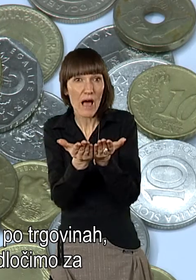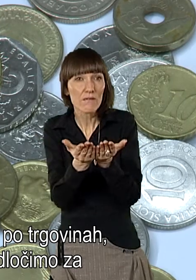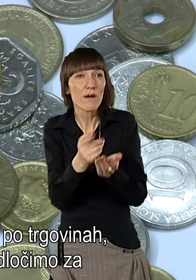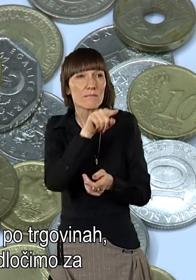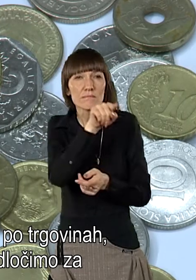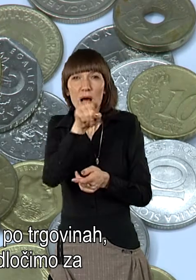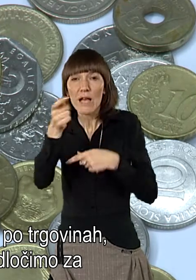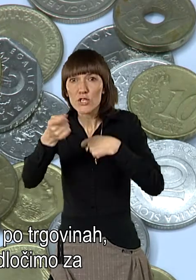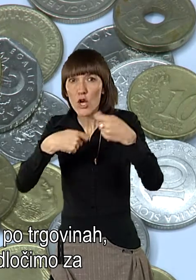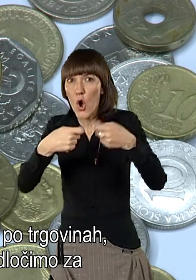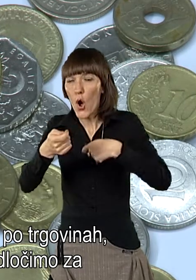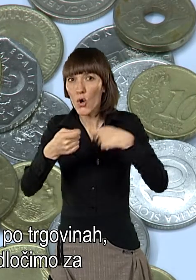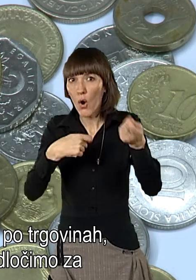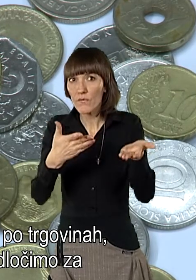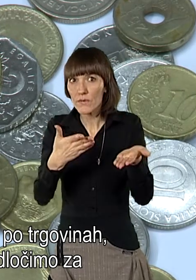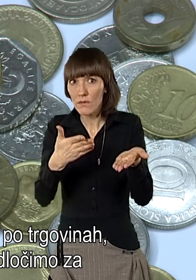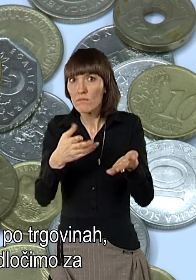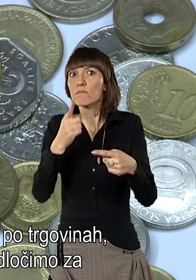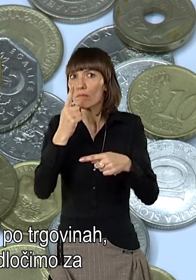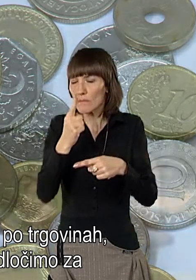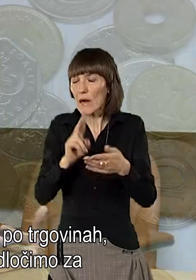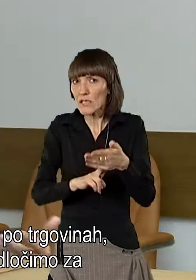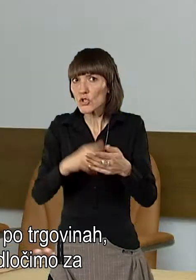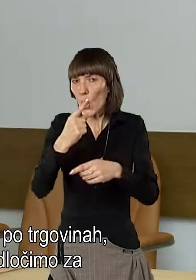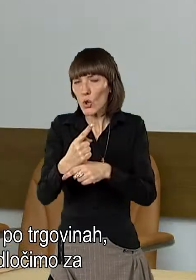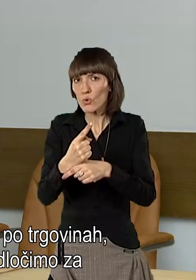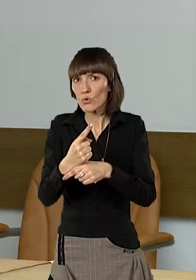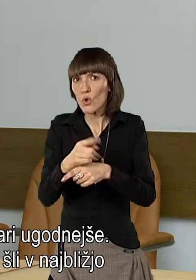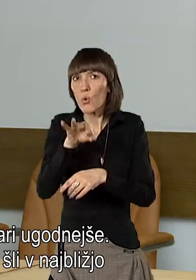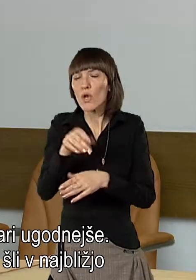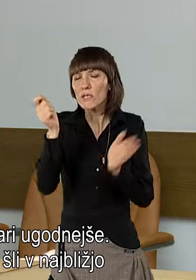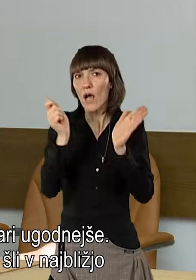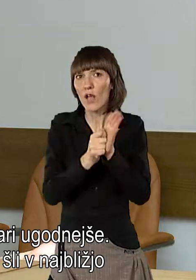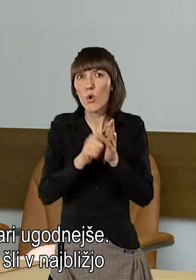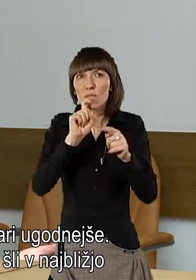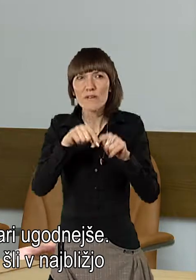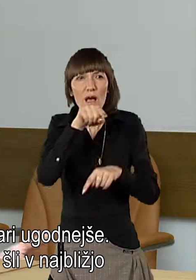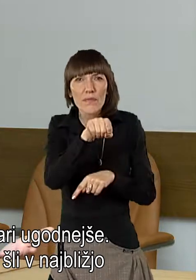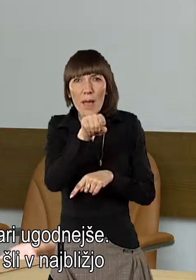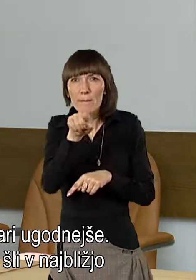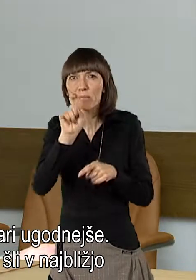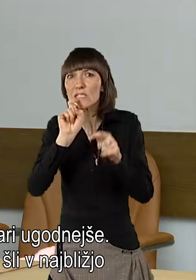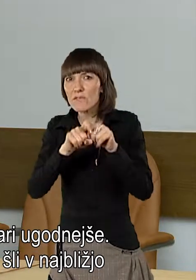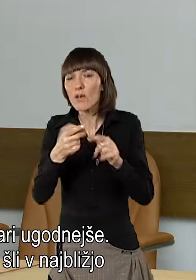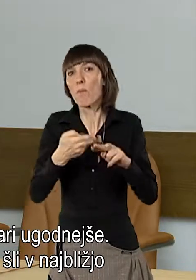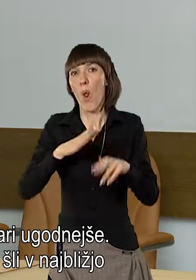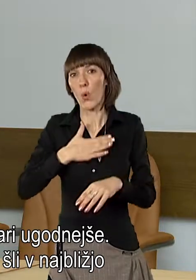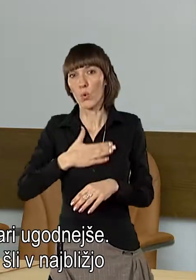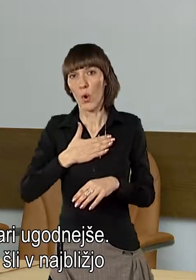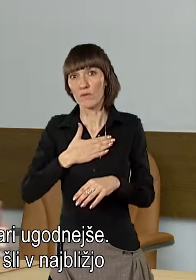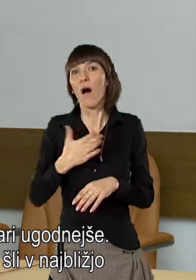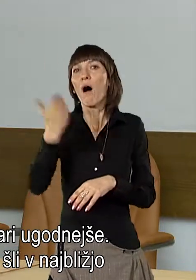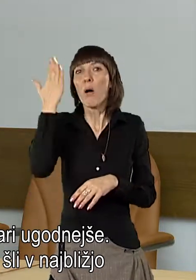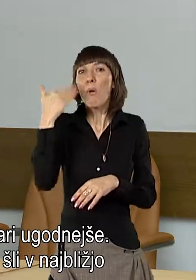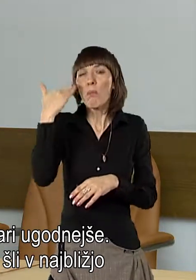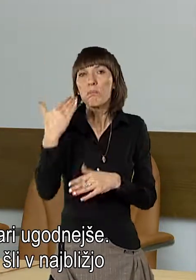po trgovinah, bom reka, da zdaj dejansko se včasih odločimo za nakup tam, kjer so pač stvari